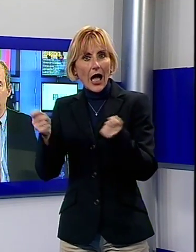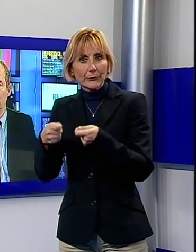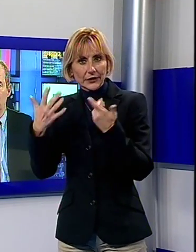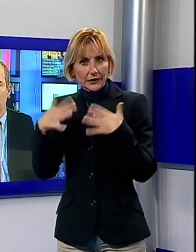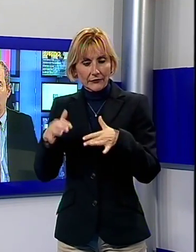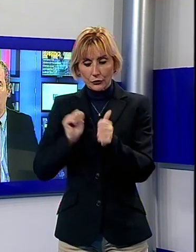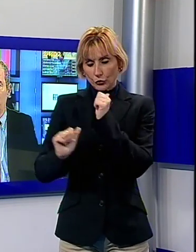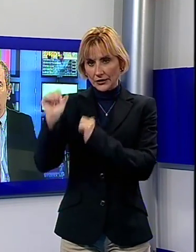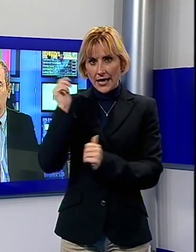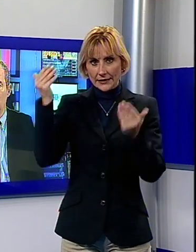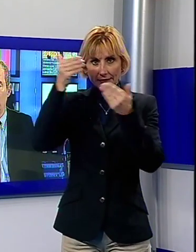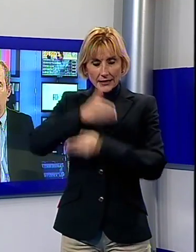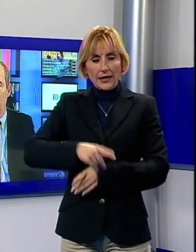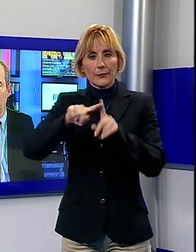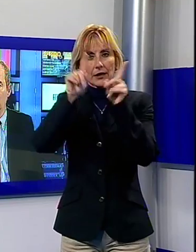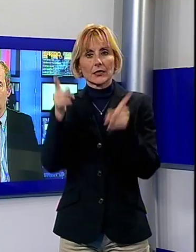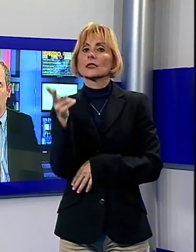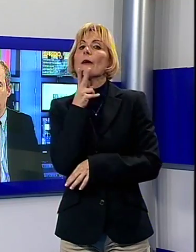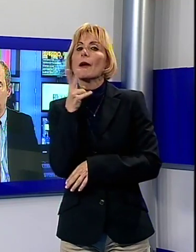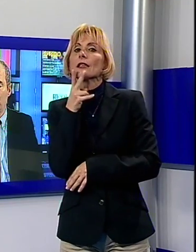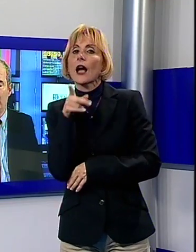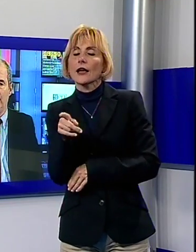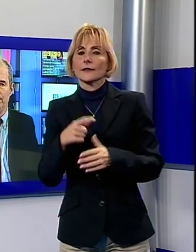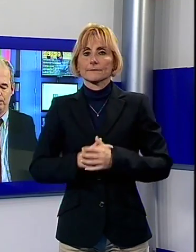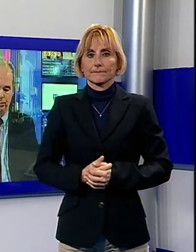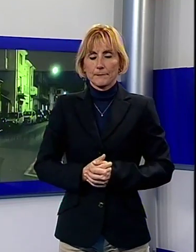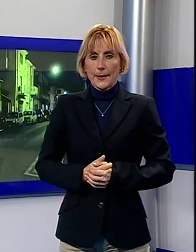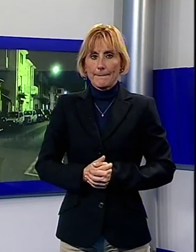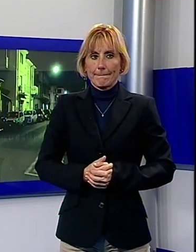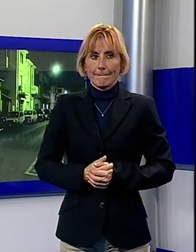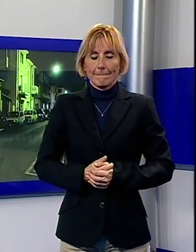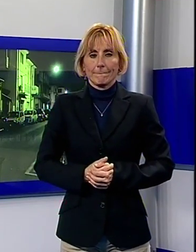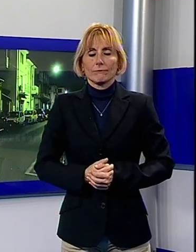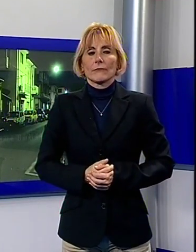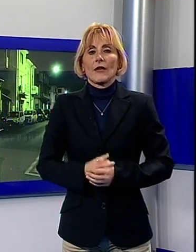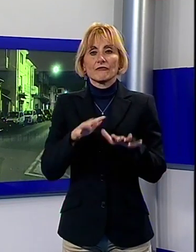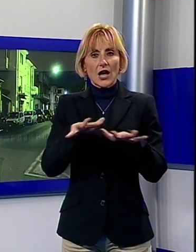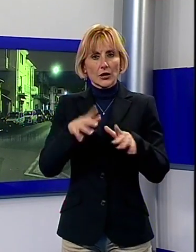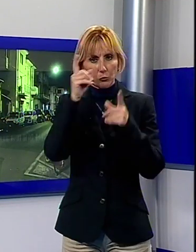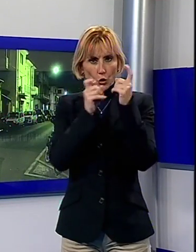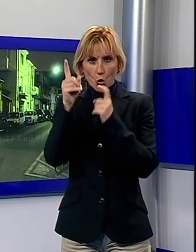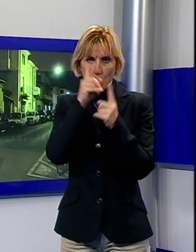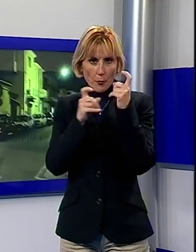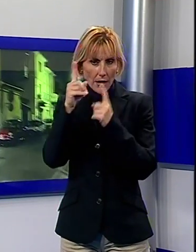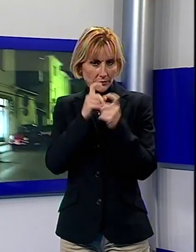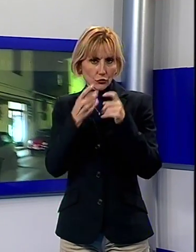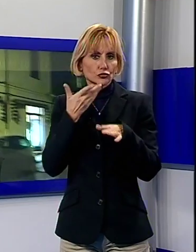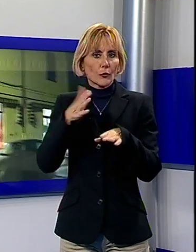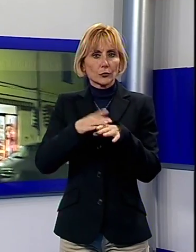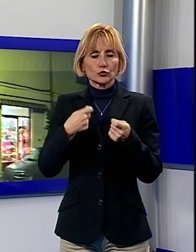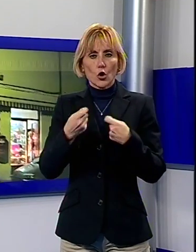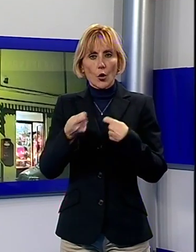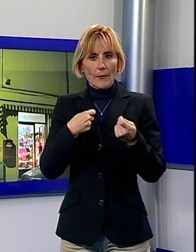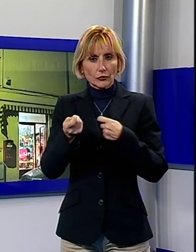ieri sera a Viareggio ai danni di due tabaccai. C'è preoccupazione da parte dei commercianti per le due rapine